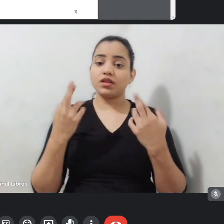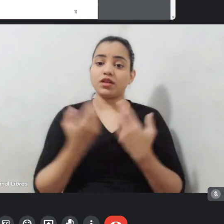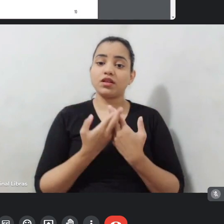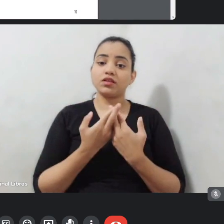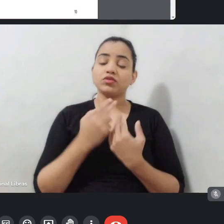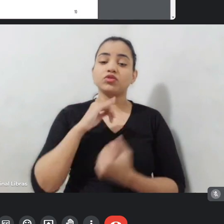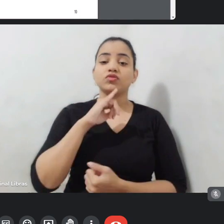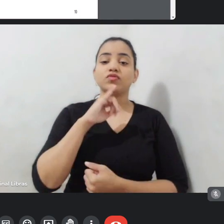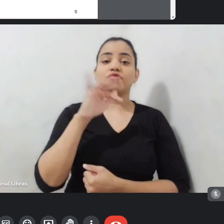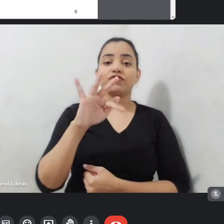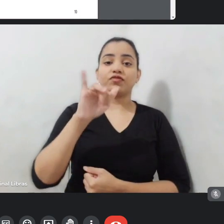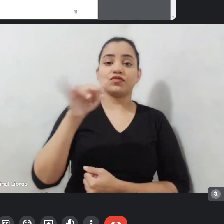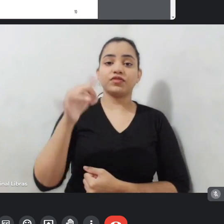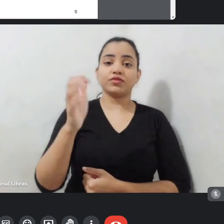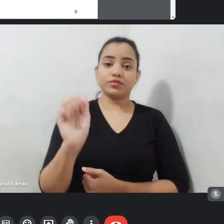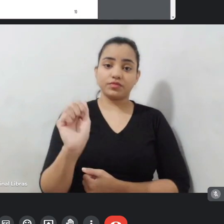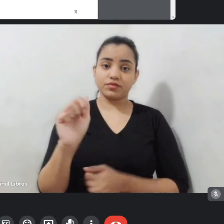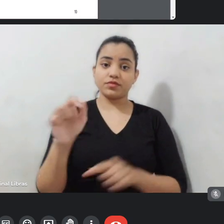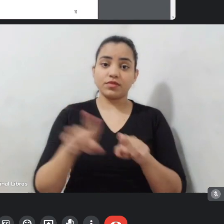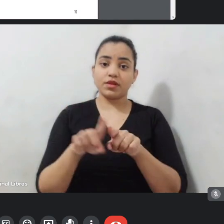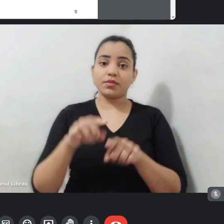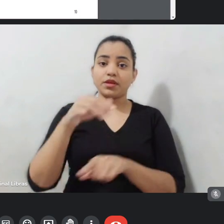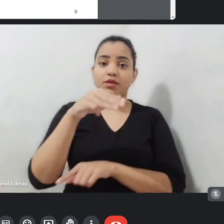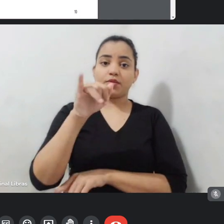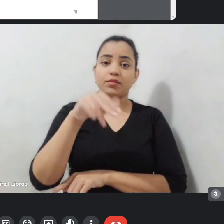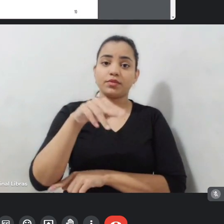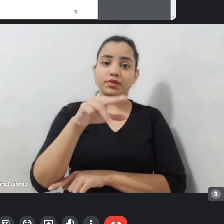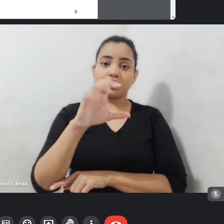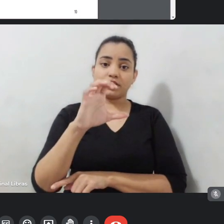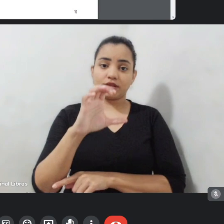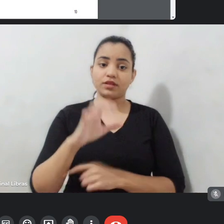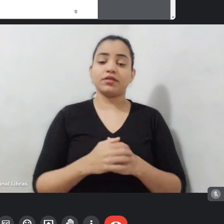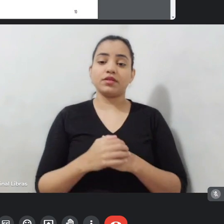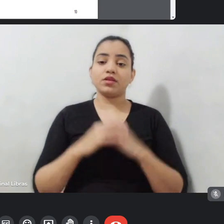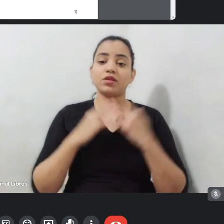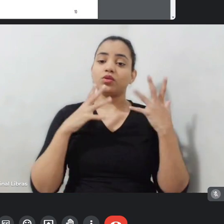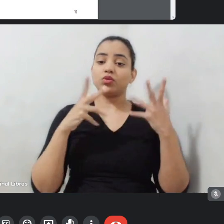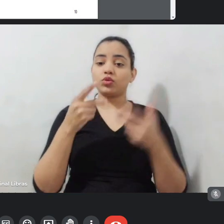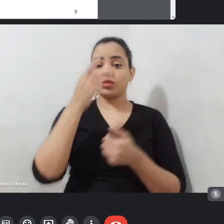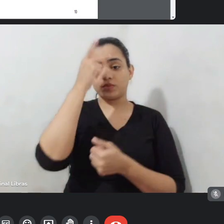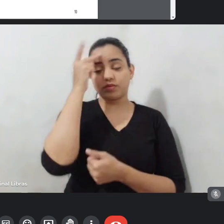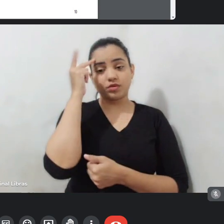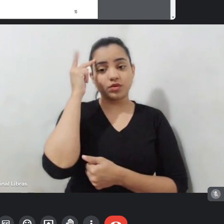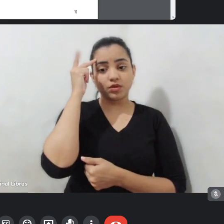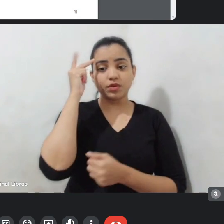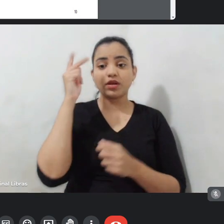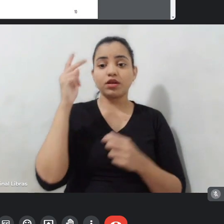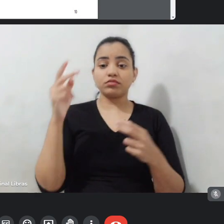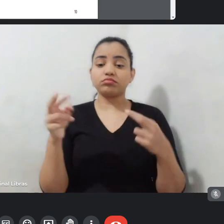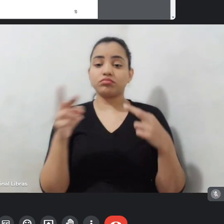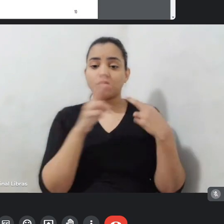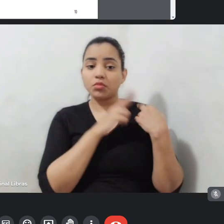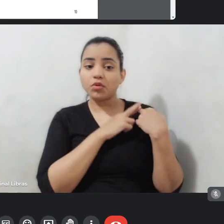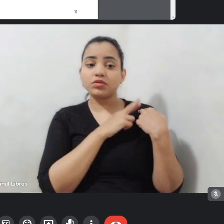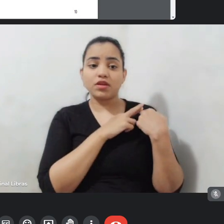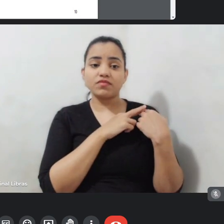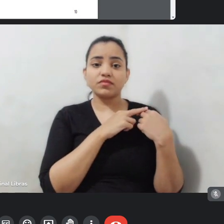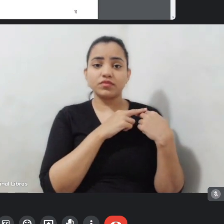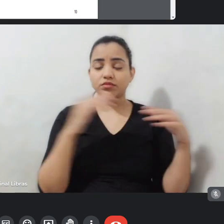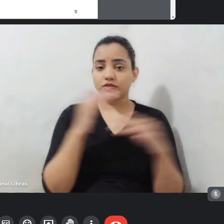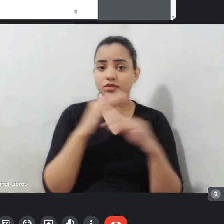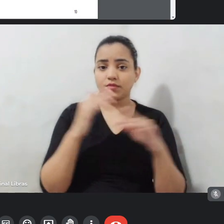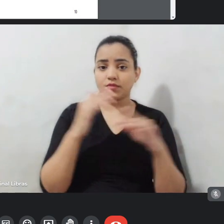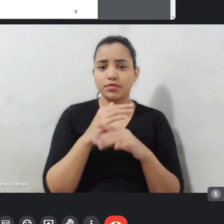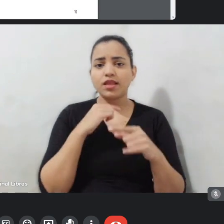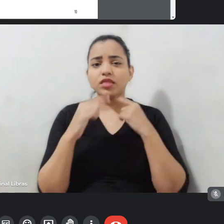da Cultura, com todos os representantes, gestores desses 20 municípios para poder tirar dúvidas e entender como é que a gente pode ajudar. Então, vamos